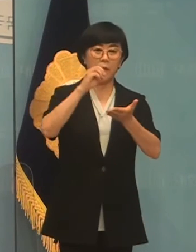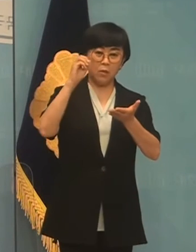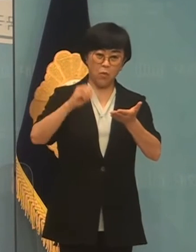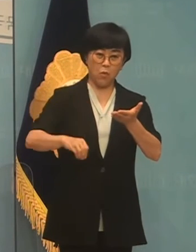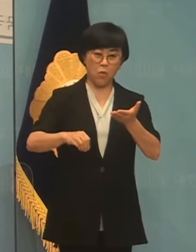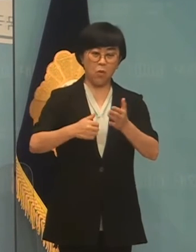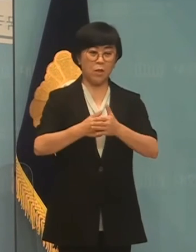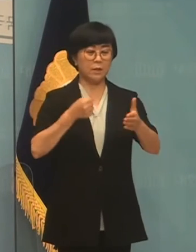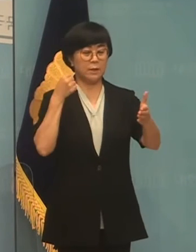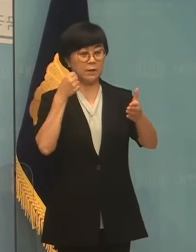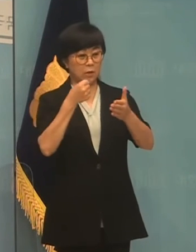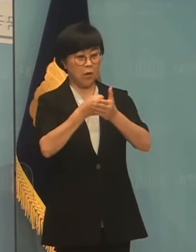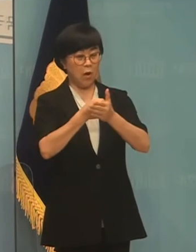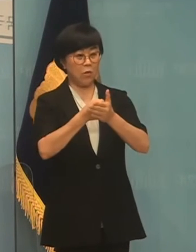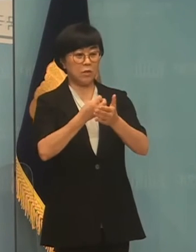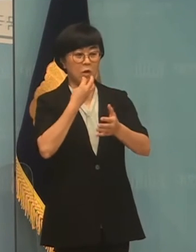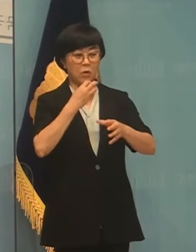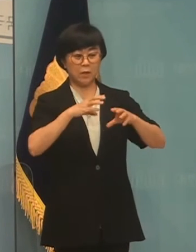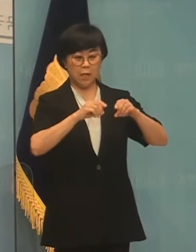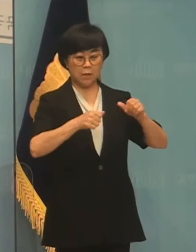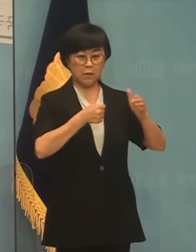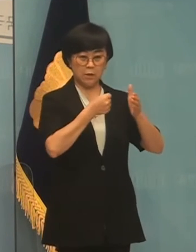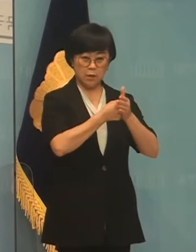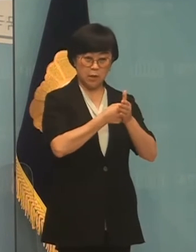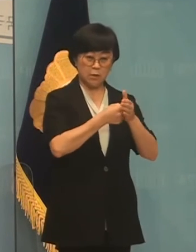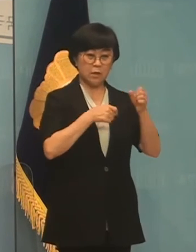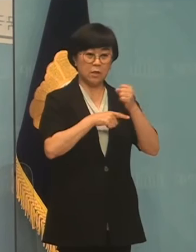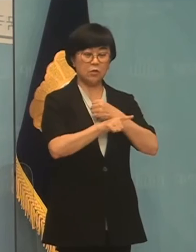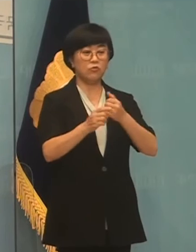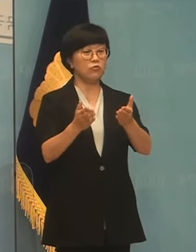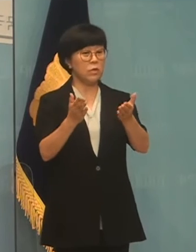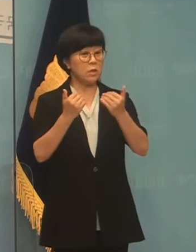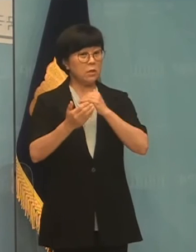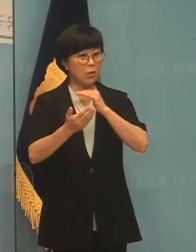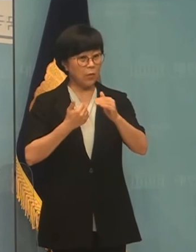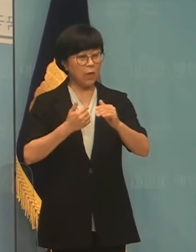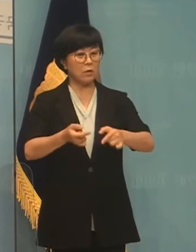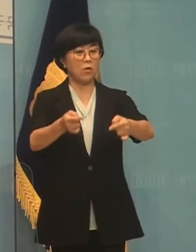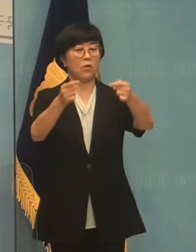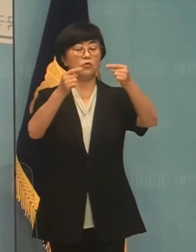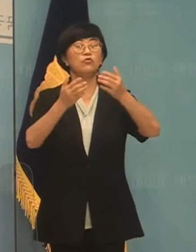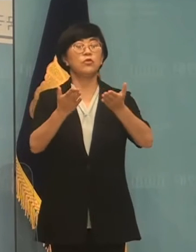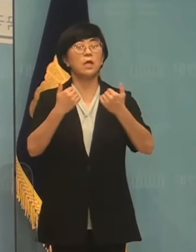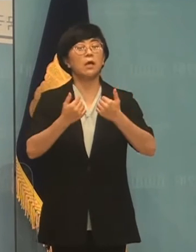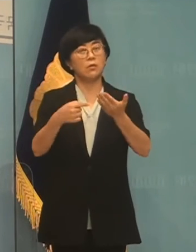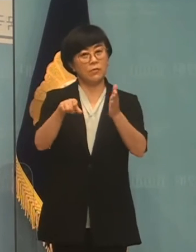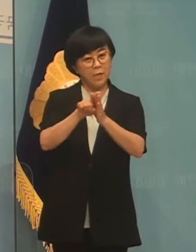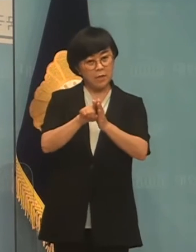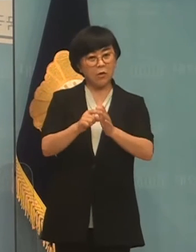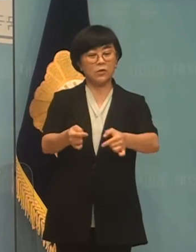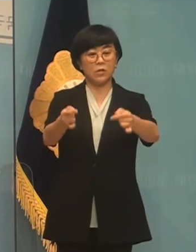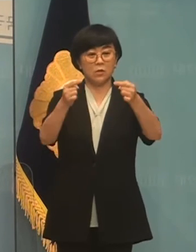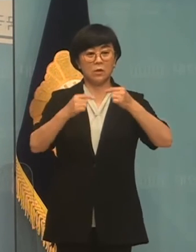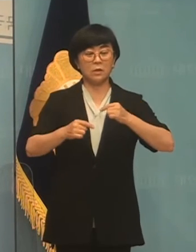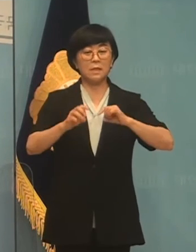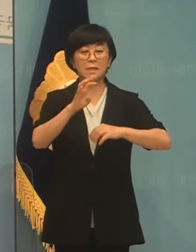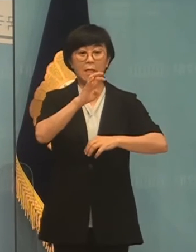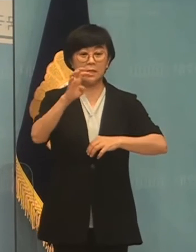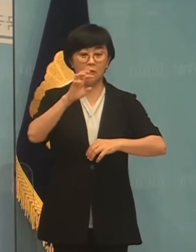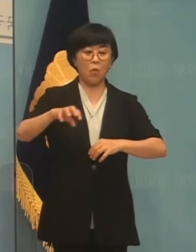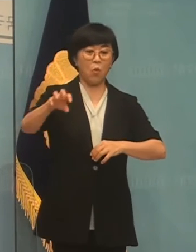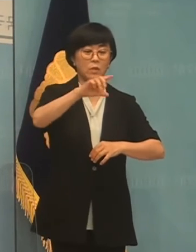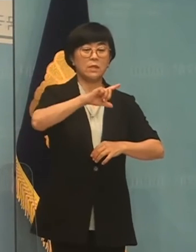박정류식으로 20일 결정을 내린 것은 유치전에 뛰어들었던 중 40여 곳의 지자체와